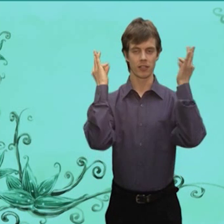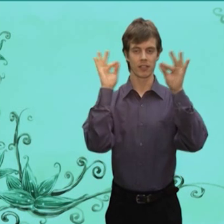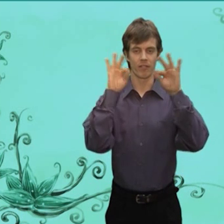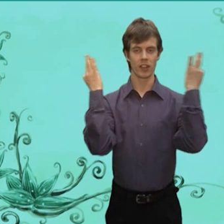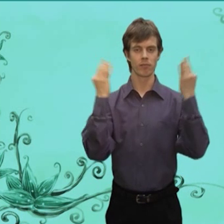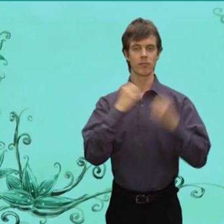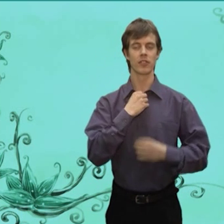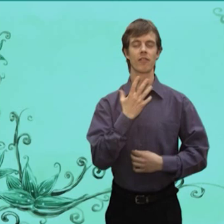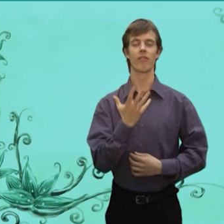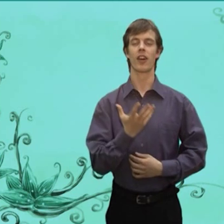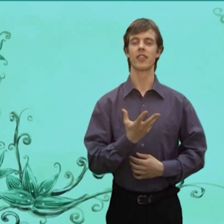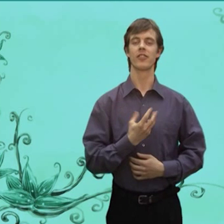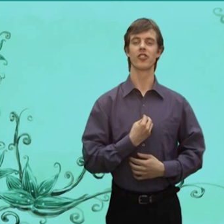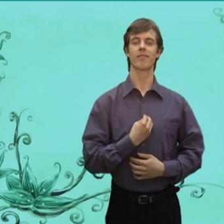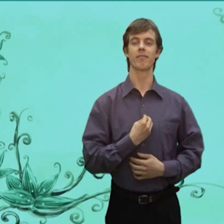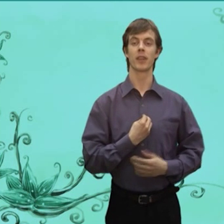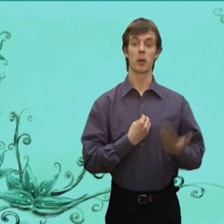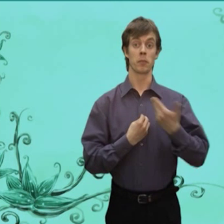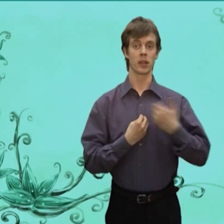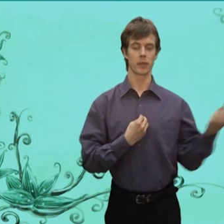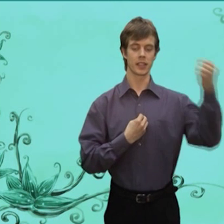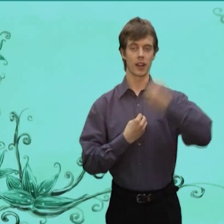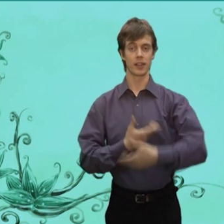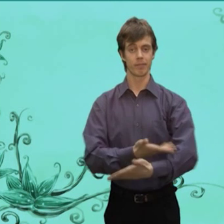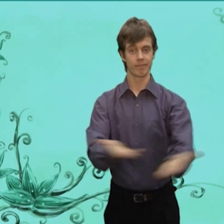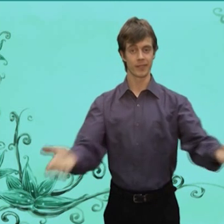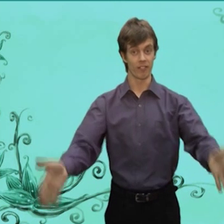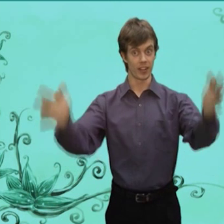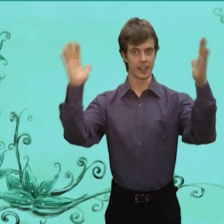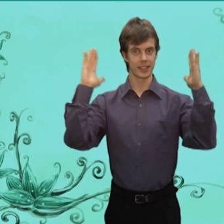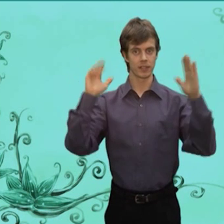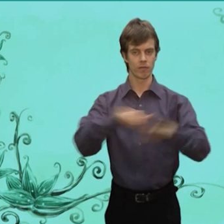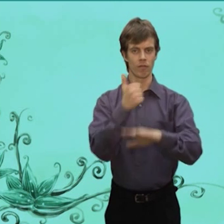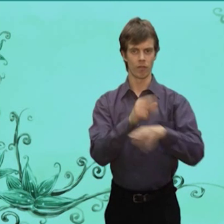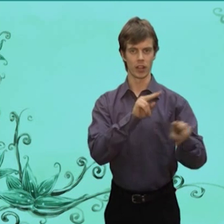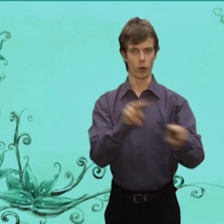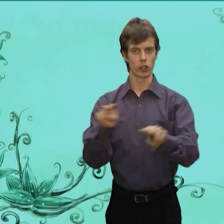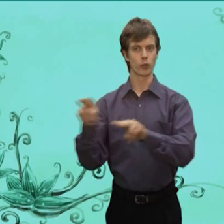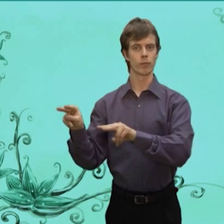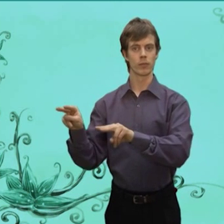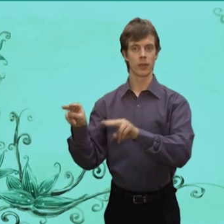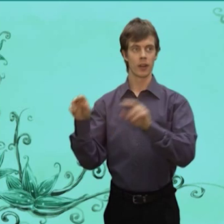Котофей Иваныч Прислали меня в ваш лес Воеводую